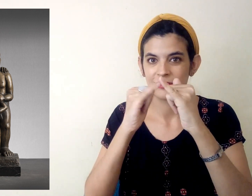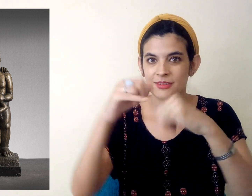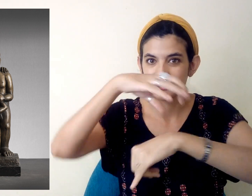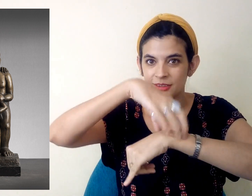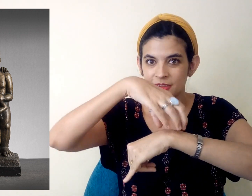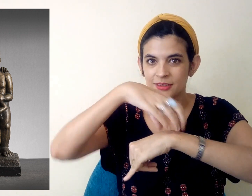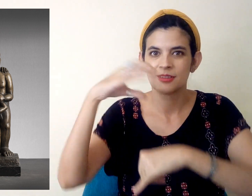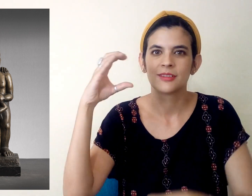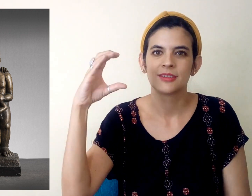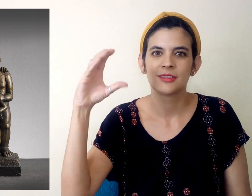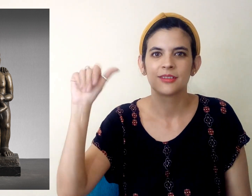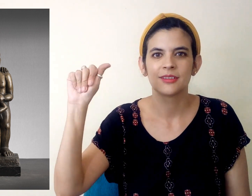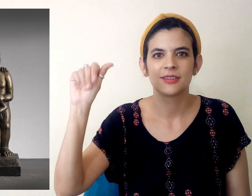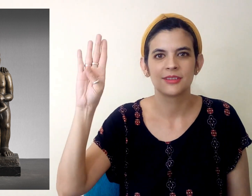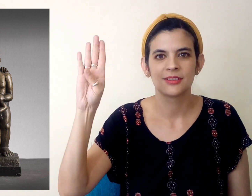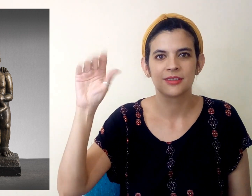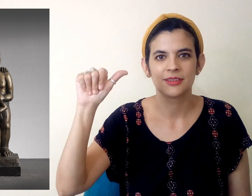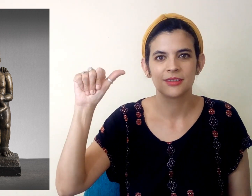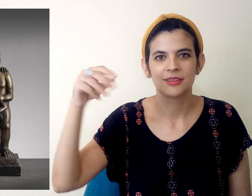de la colección de Museo Cabañas.